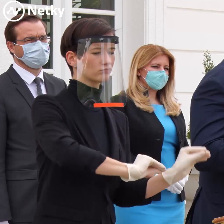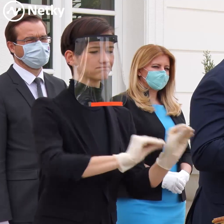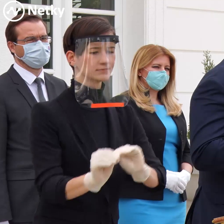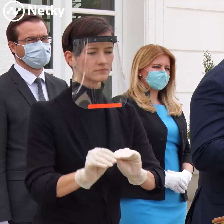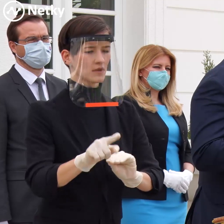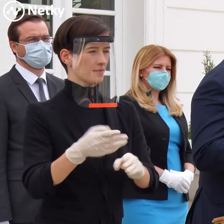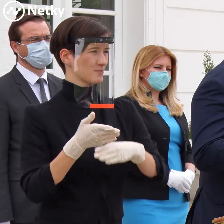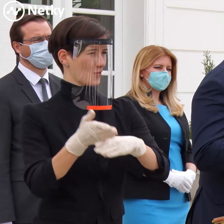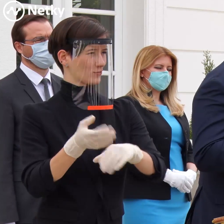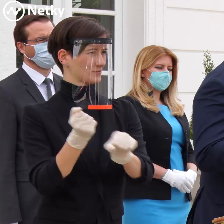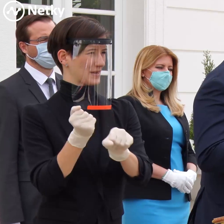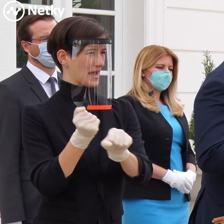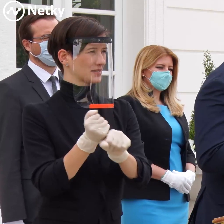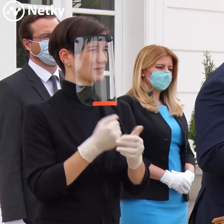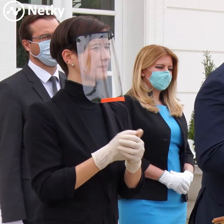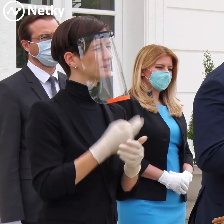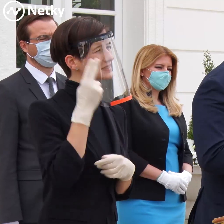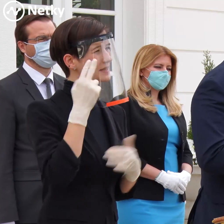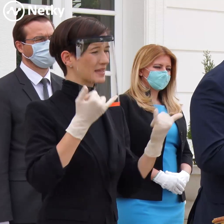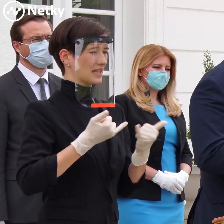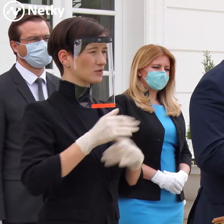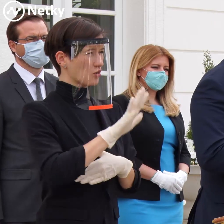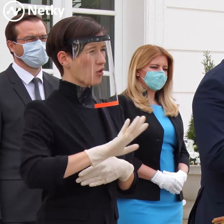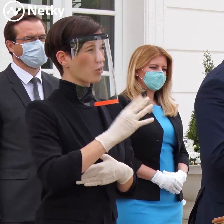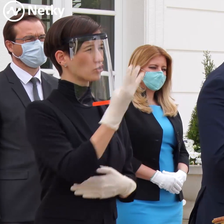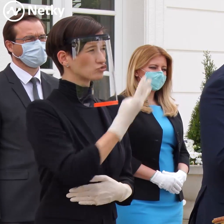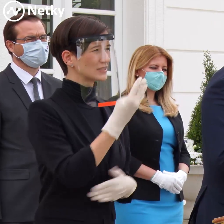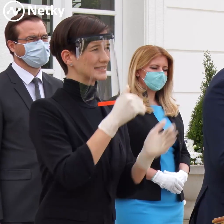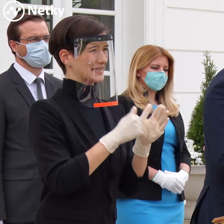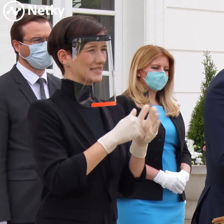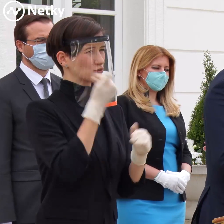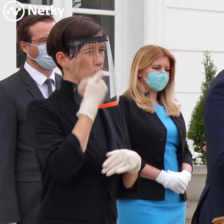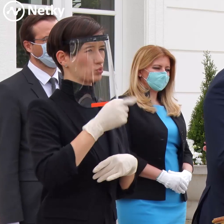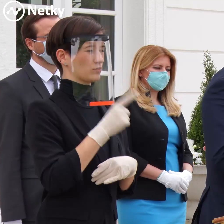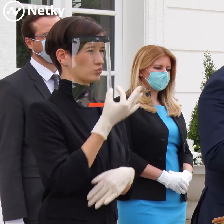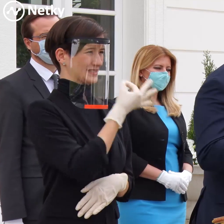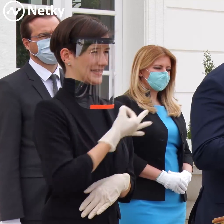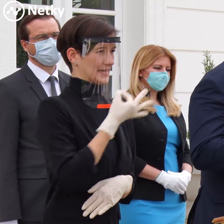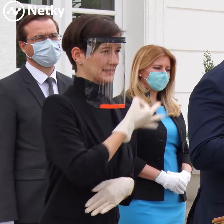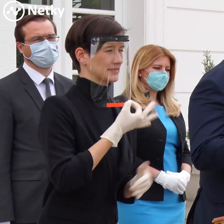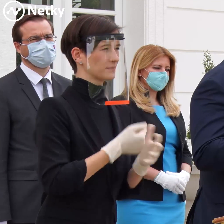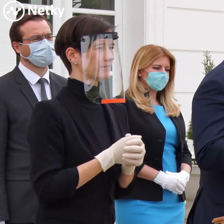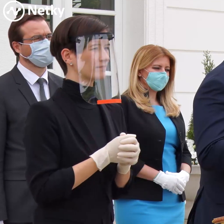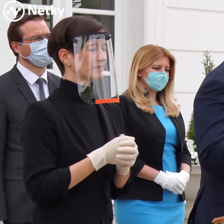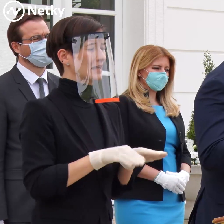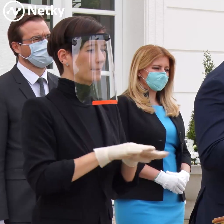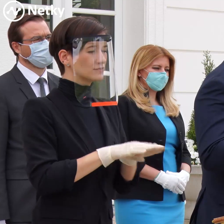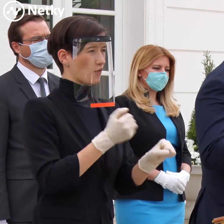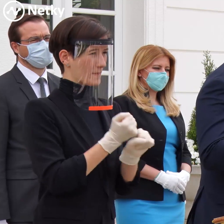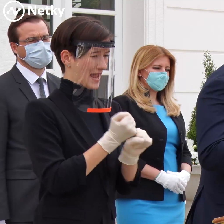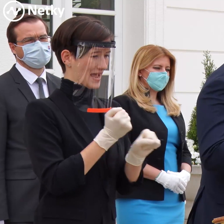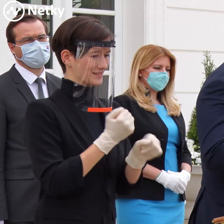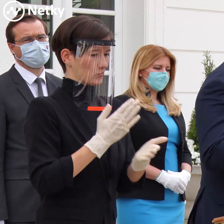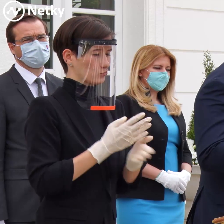tisíc ľudí, ktorí by mali byť pretestovaní. My sme, máme objednaných, alebo teda nieže objednaných, už